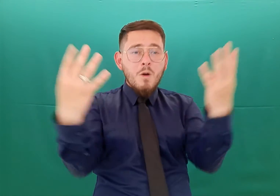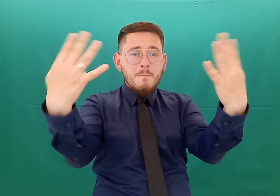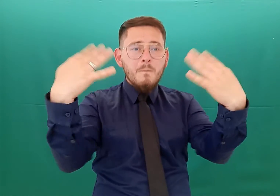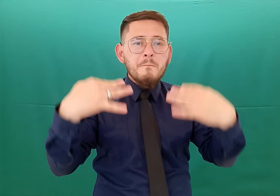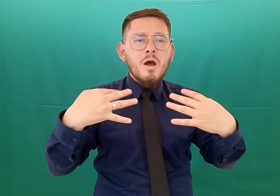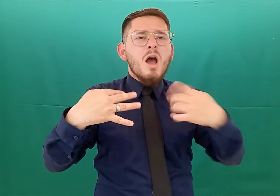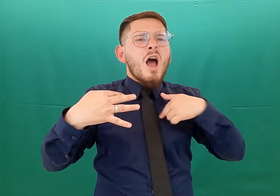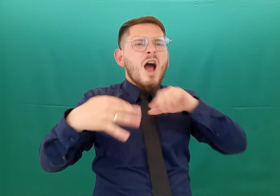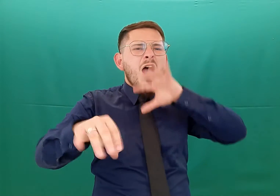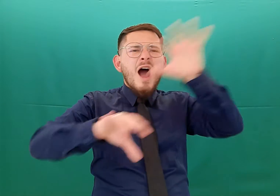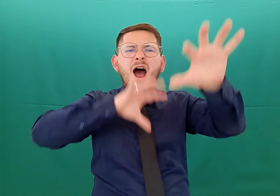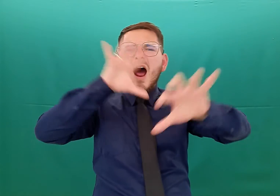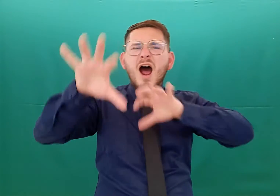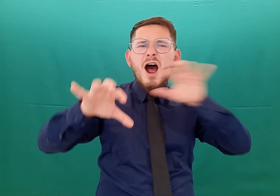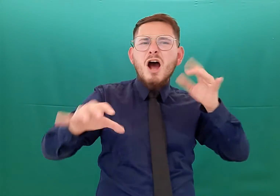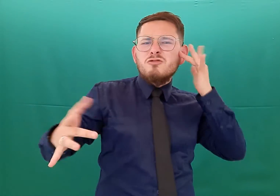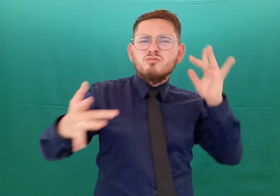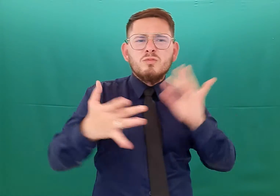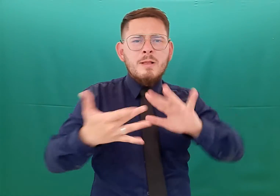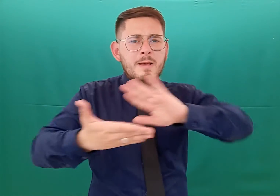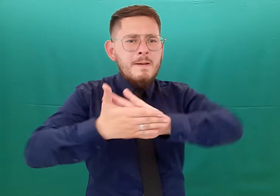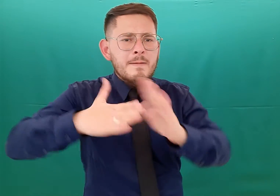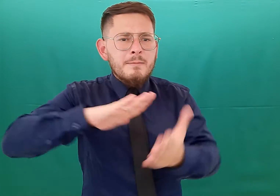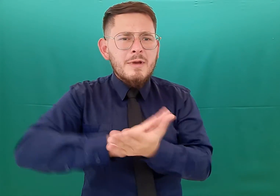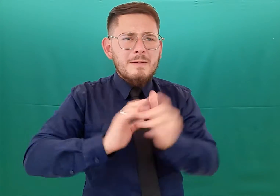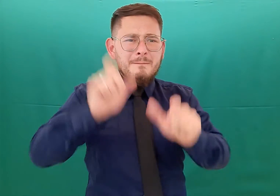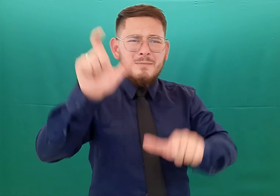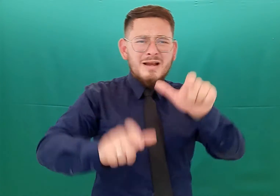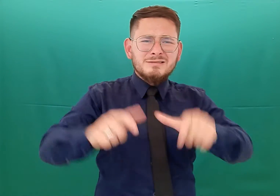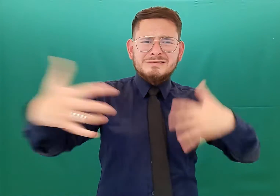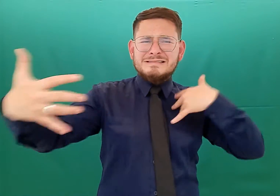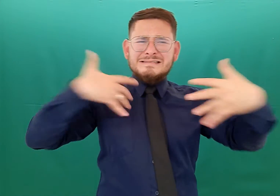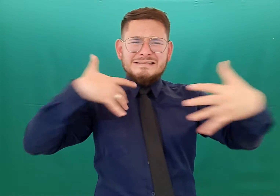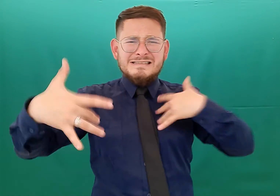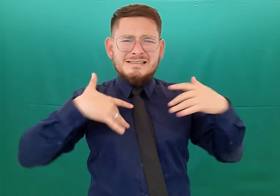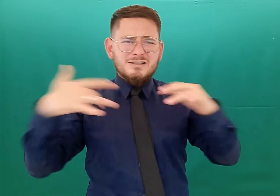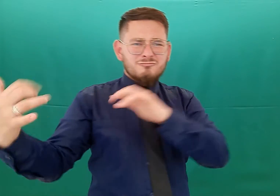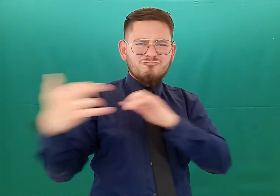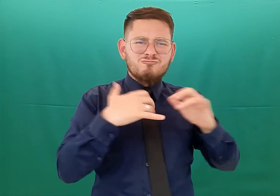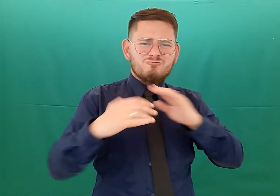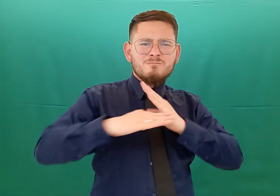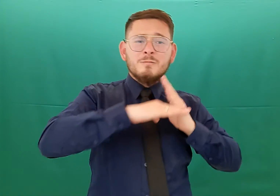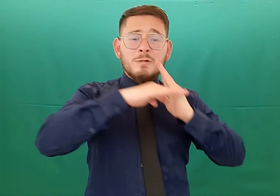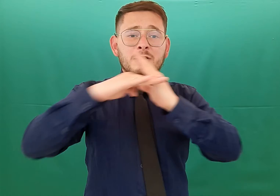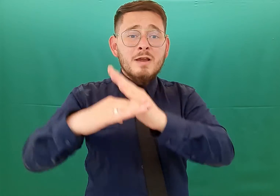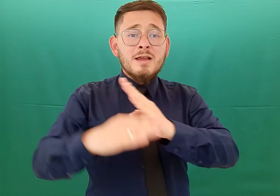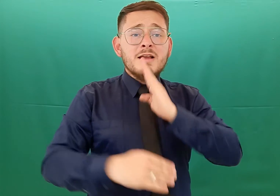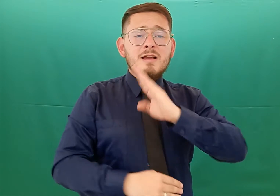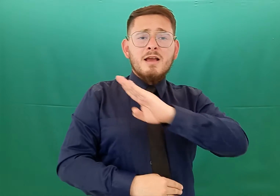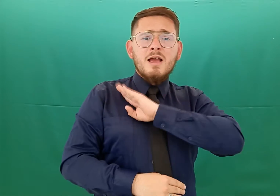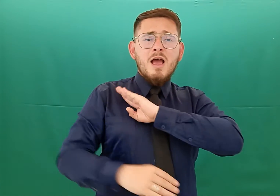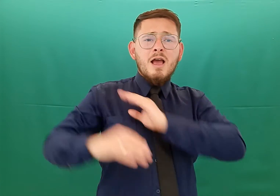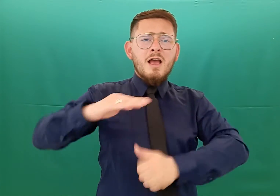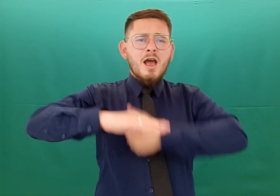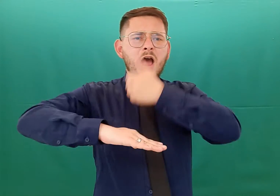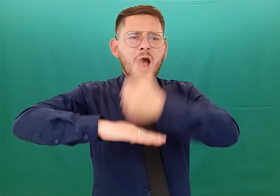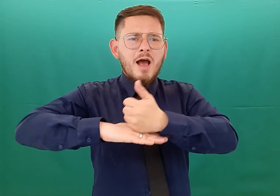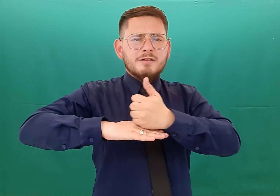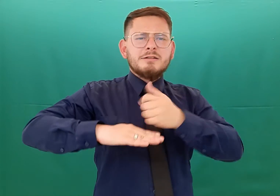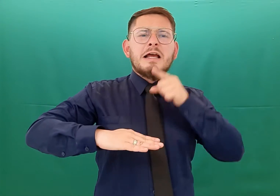y las víctimas de la guerra. El alcalde de la ciudad, Alejandro Fónimo González, será el encargado de la oración de la luz en un acto simbólico que de